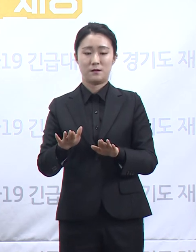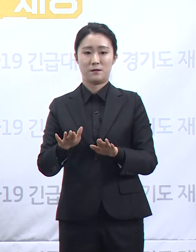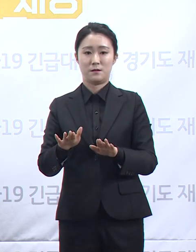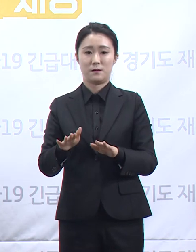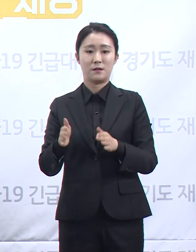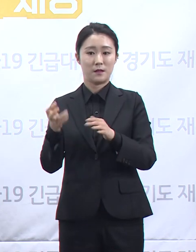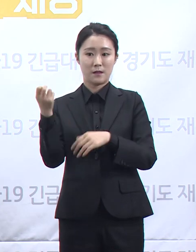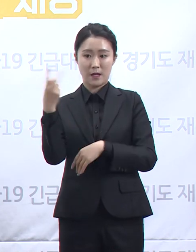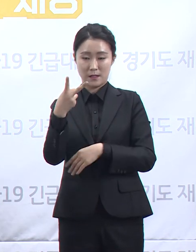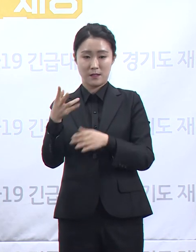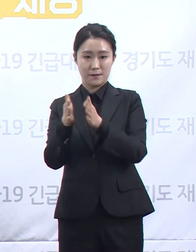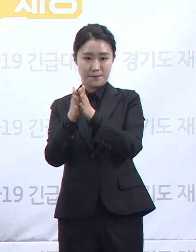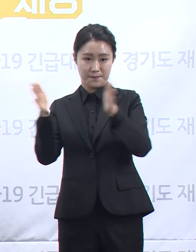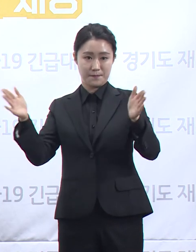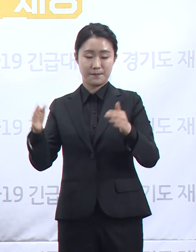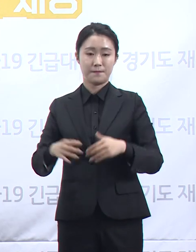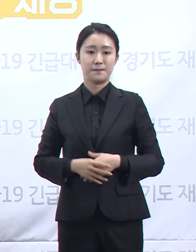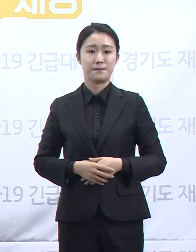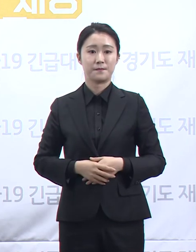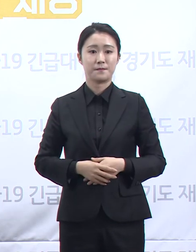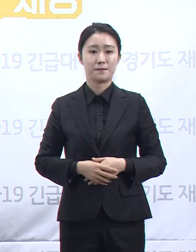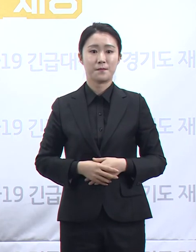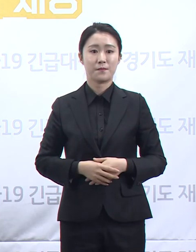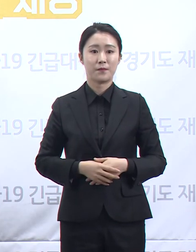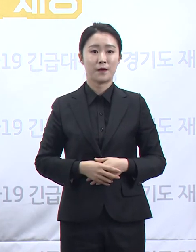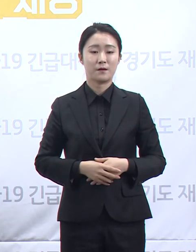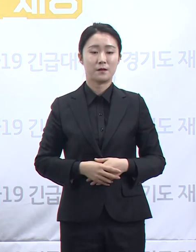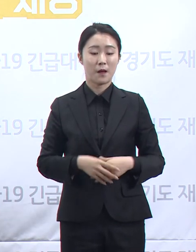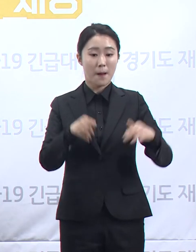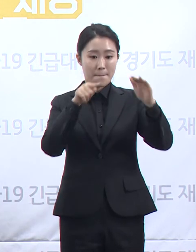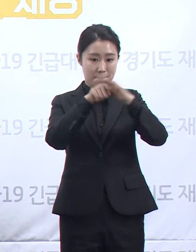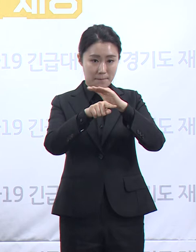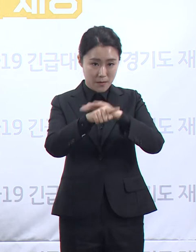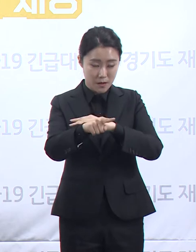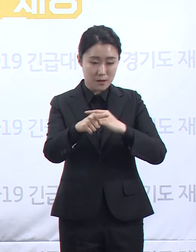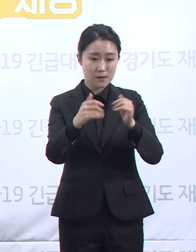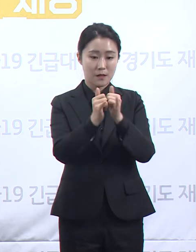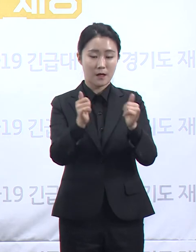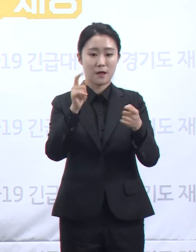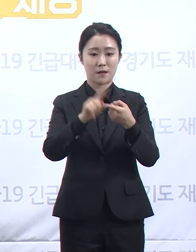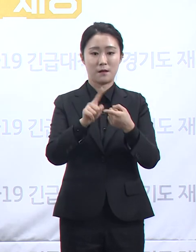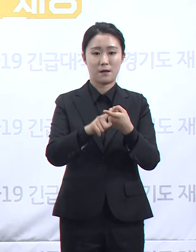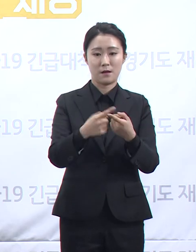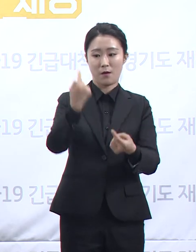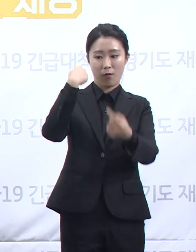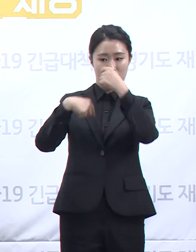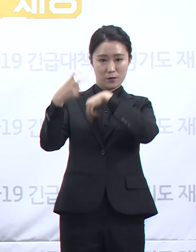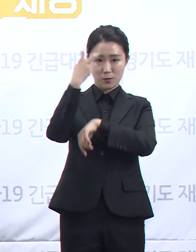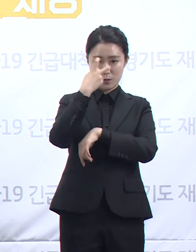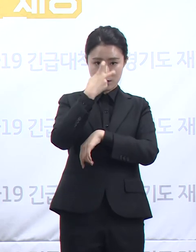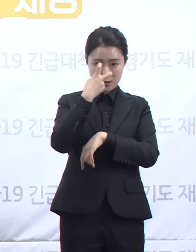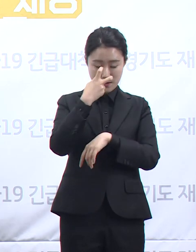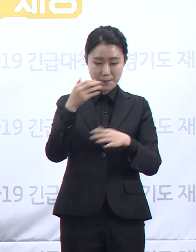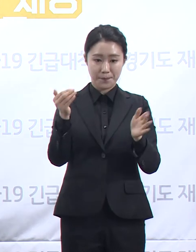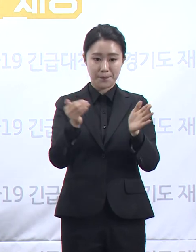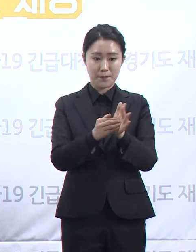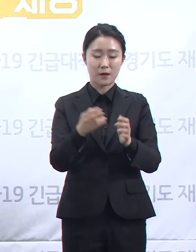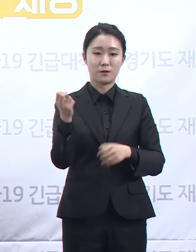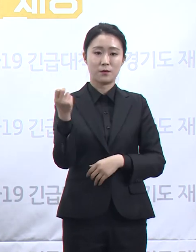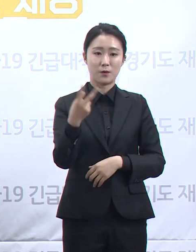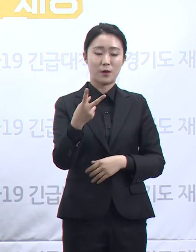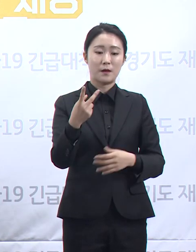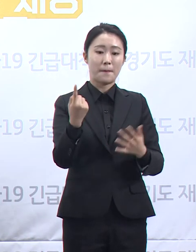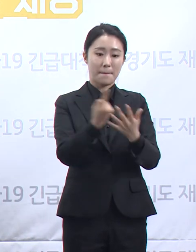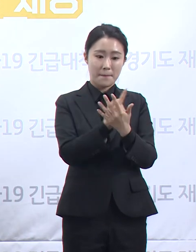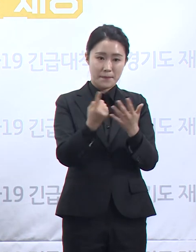강남병원을 방문한 내원객 등에 대한 역학조사를 실시하였고 병원 내 접촉자 133명을 확인하고